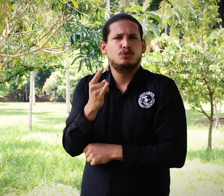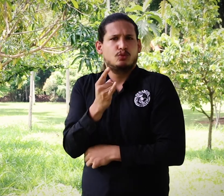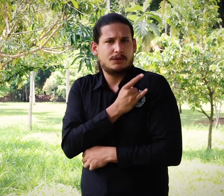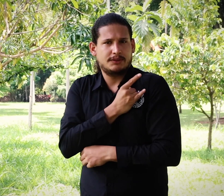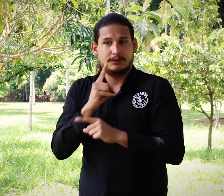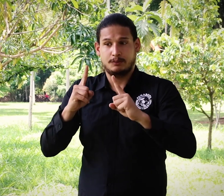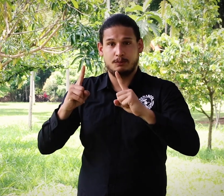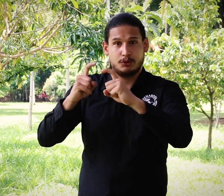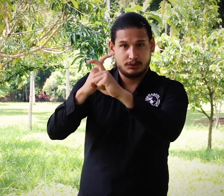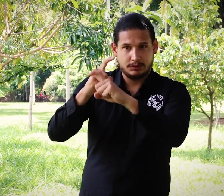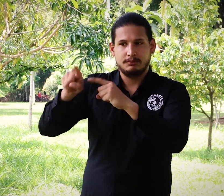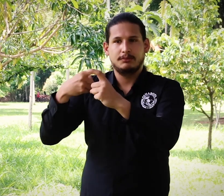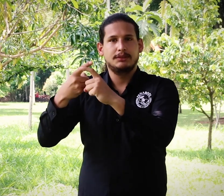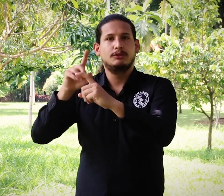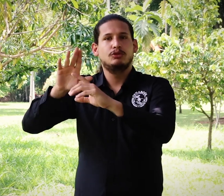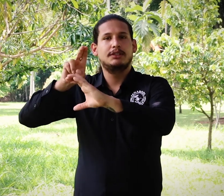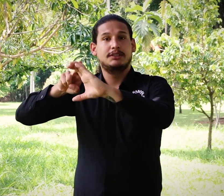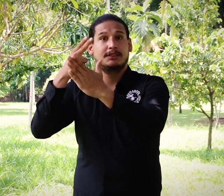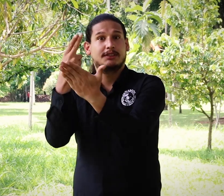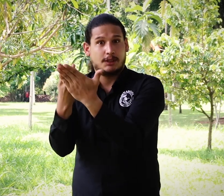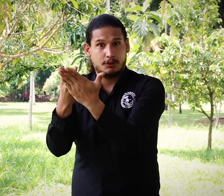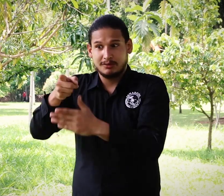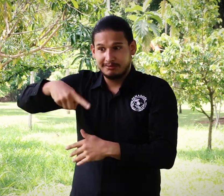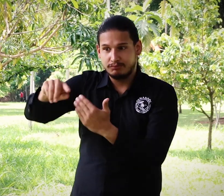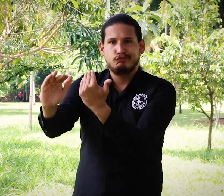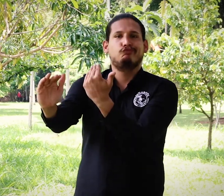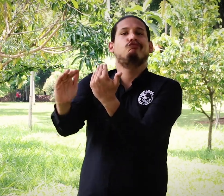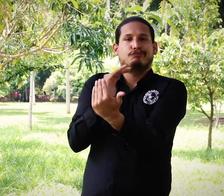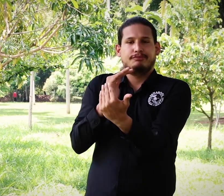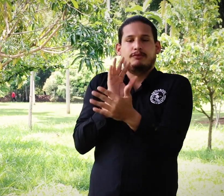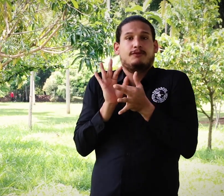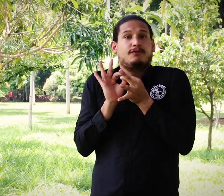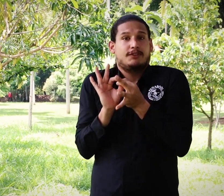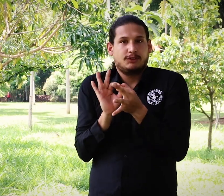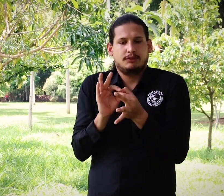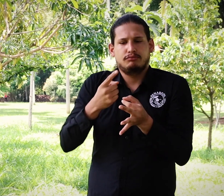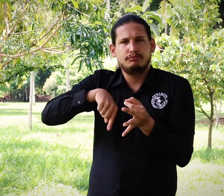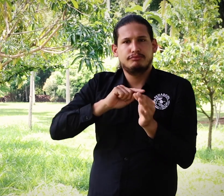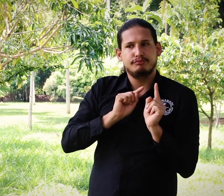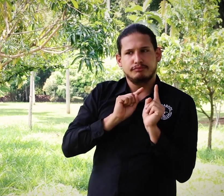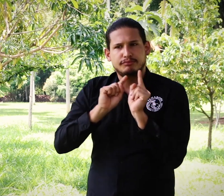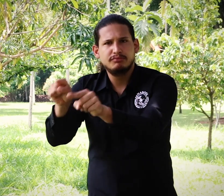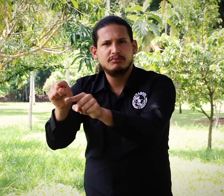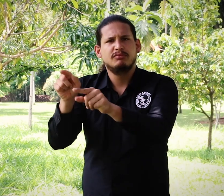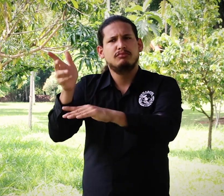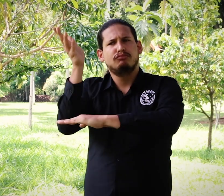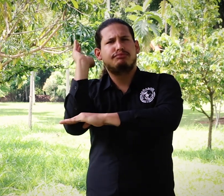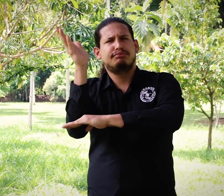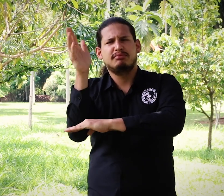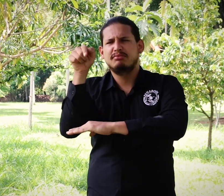la Universidad del Bosque, junto con ACIVOC, nos invitaron a FENASCOL para dar